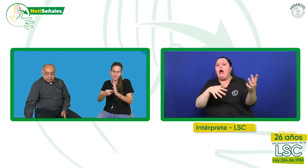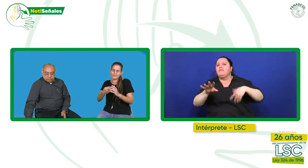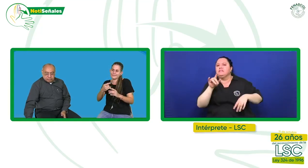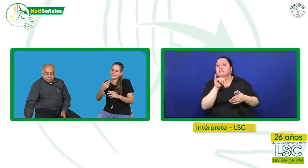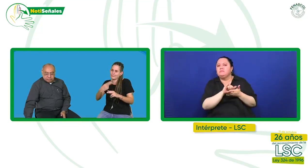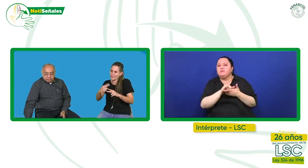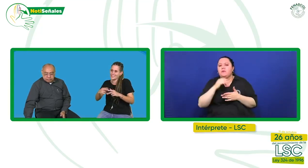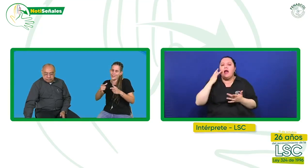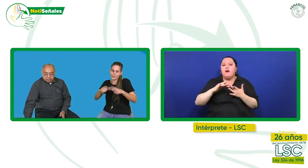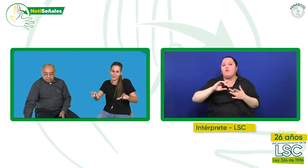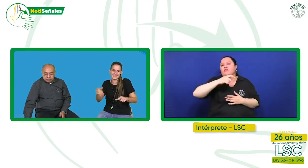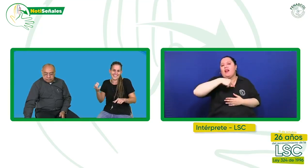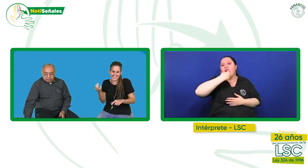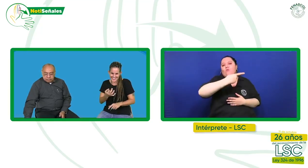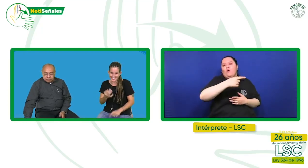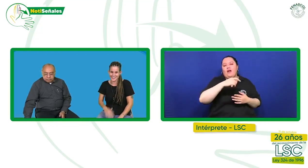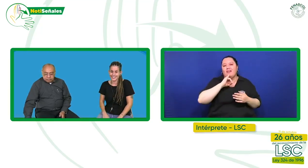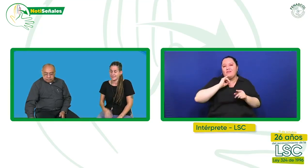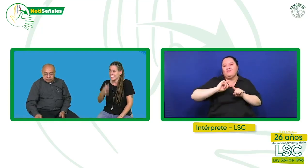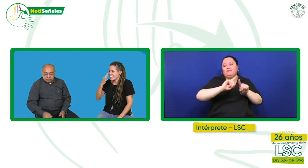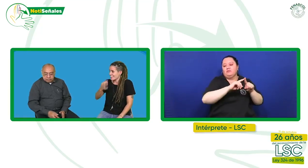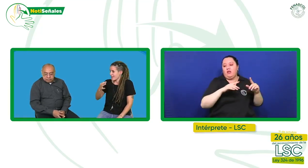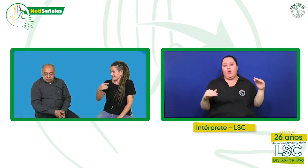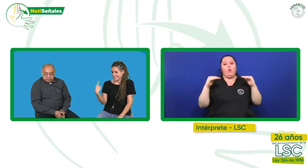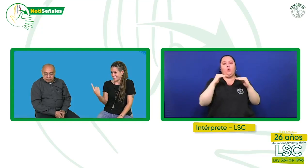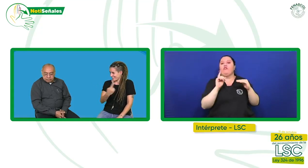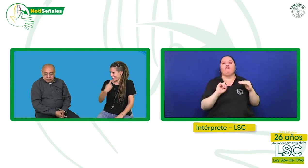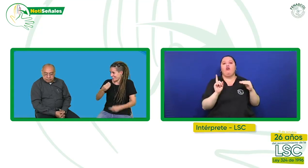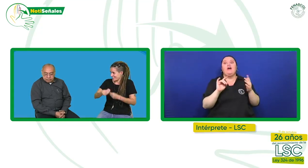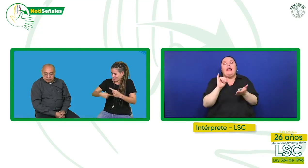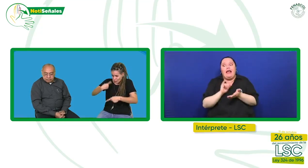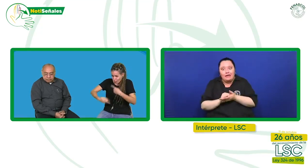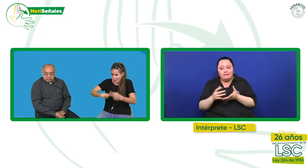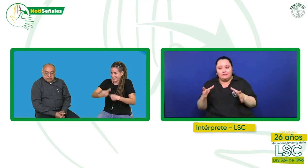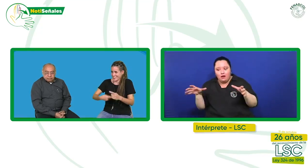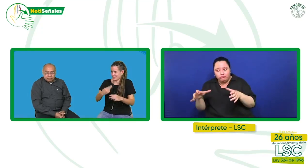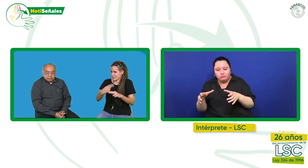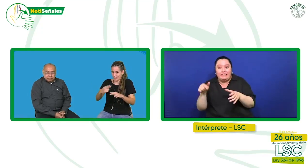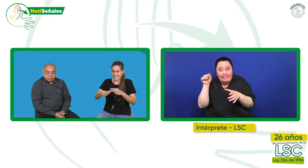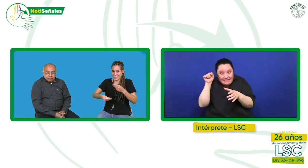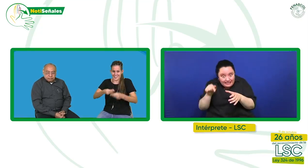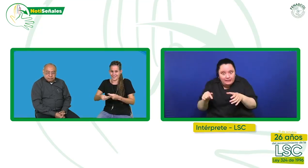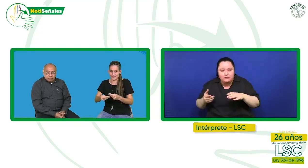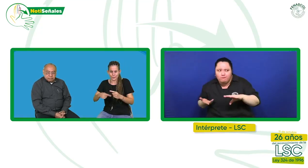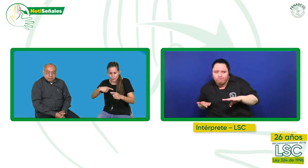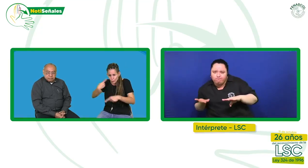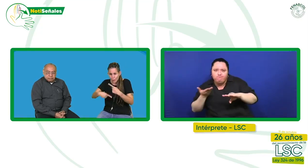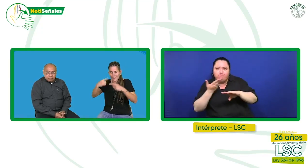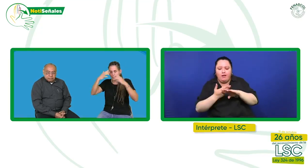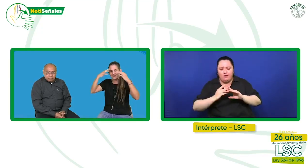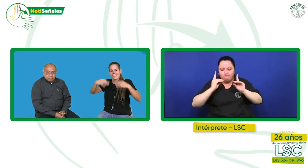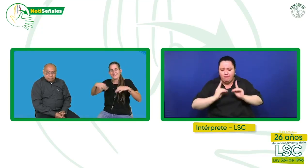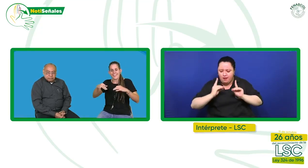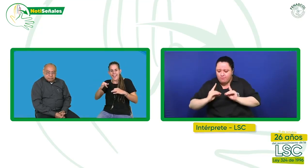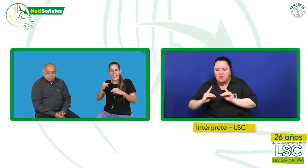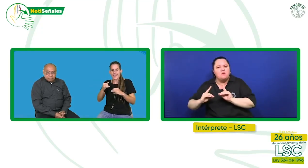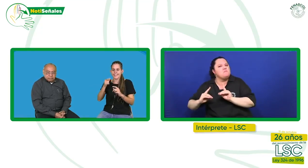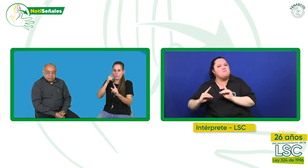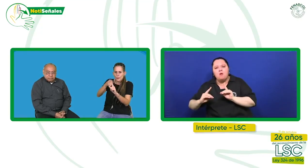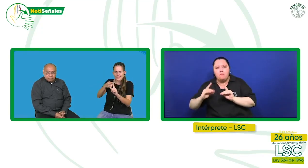del resto de las lenguas. Entonces, estas decisiones son las que tenemos que ir tomando para velar por el estatus de la lengua.